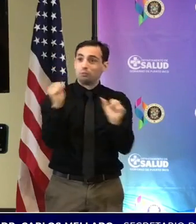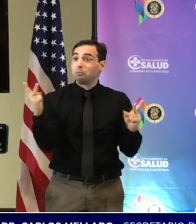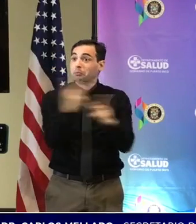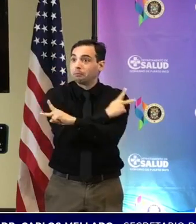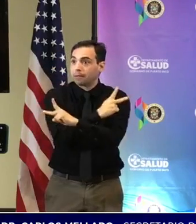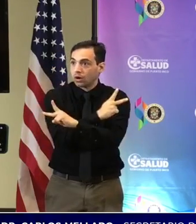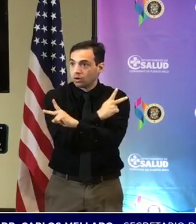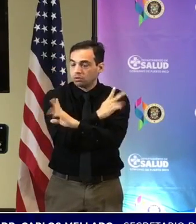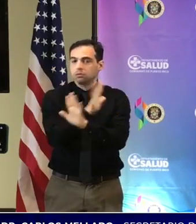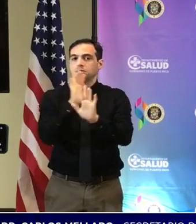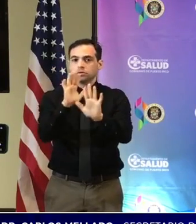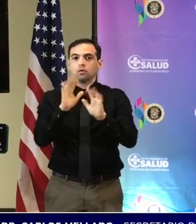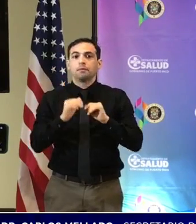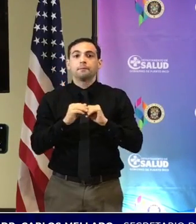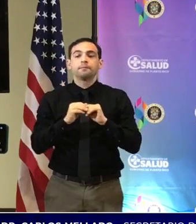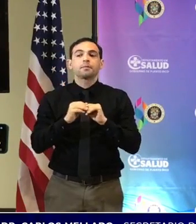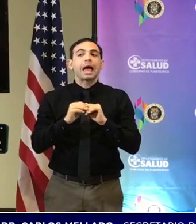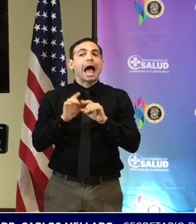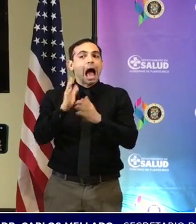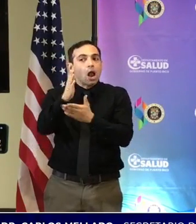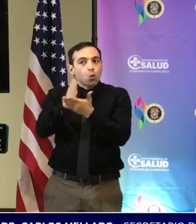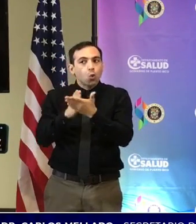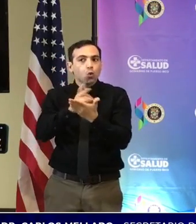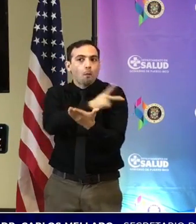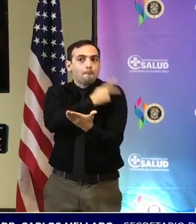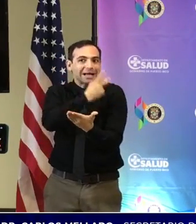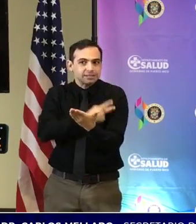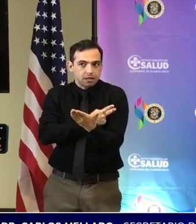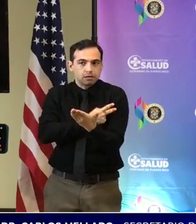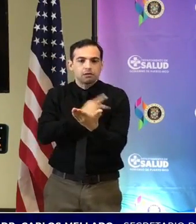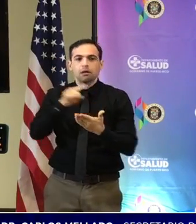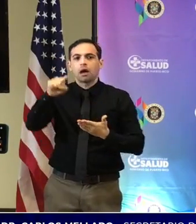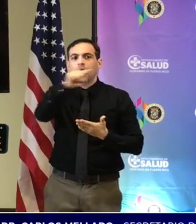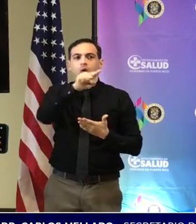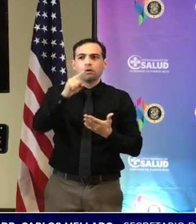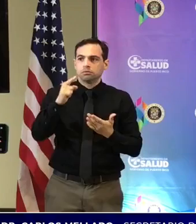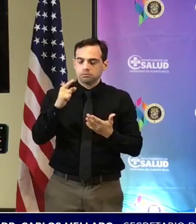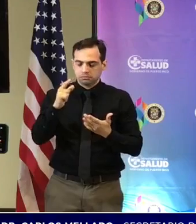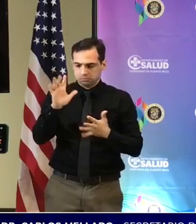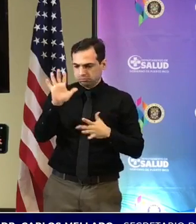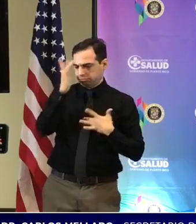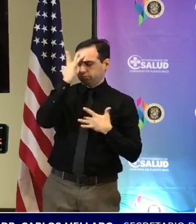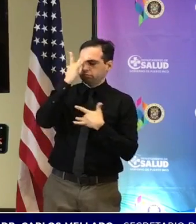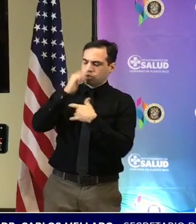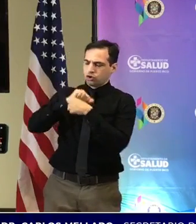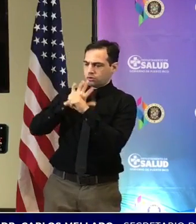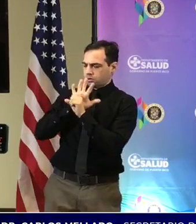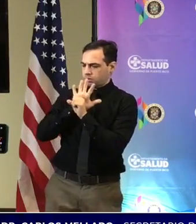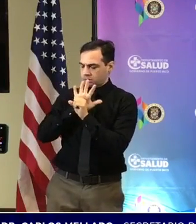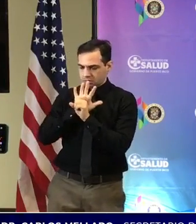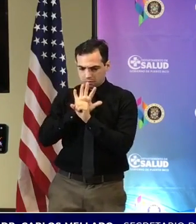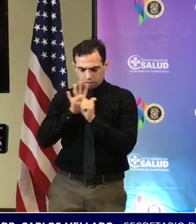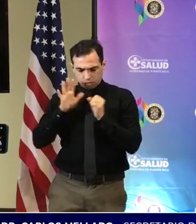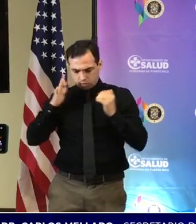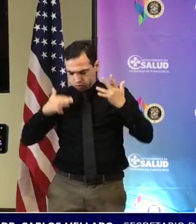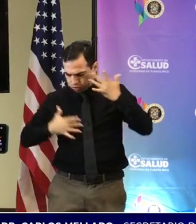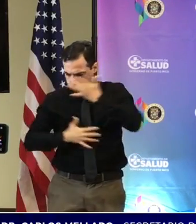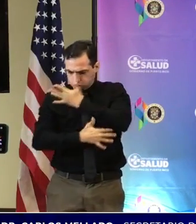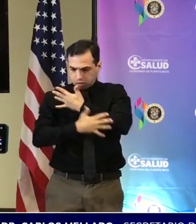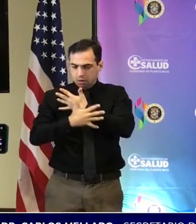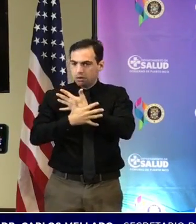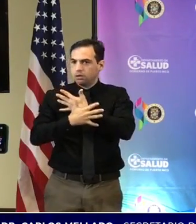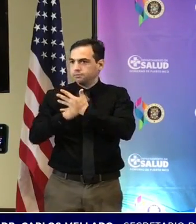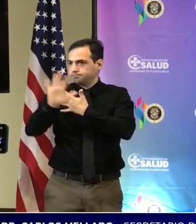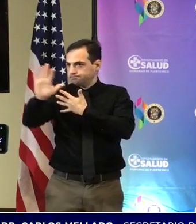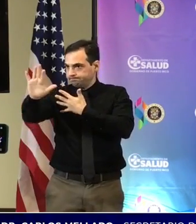suceden en aquellos pacientes que han tenido COVID, ¿verdad?, y cuando aplicamos el COVID, de